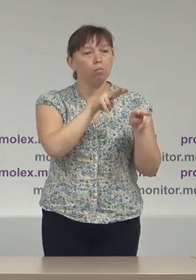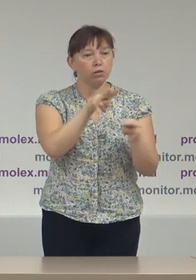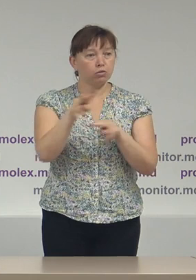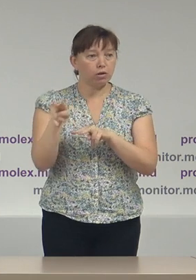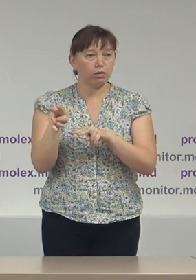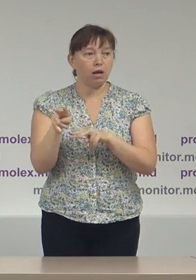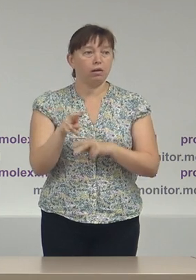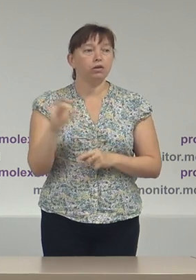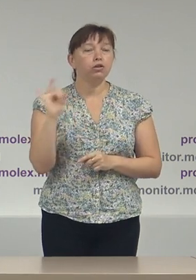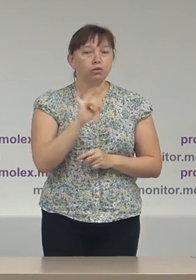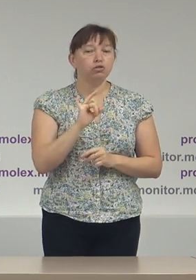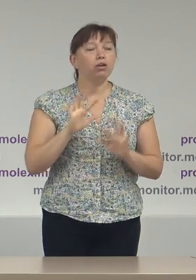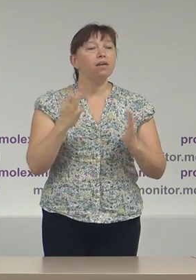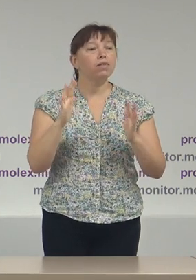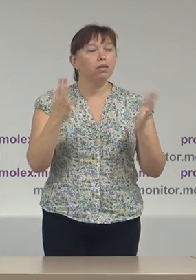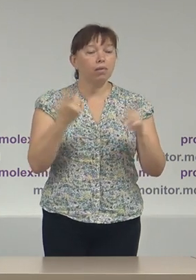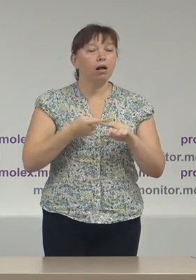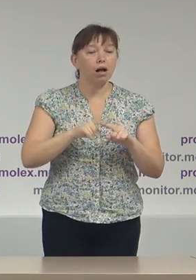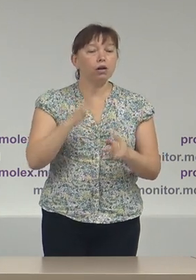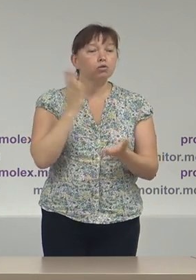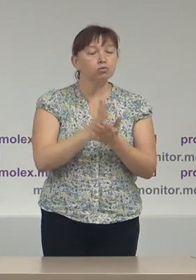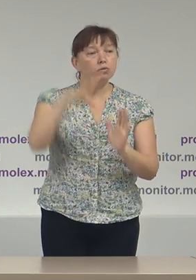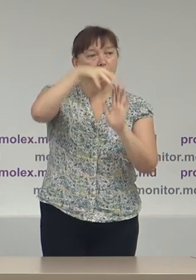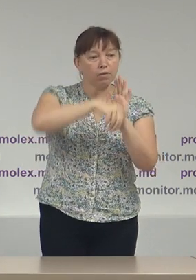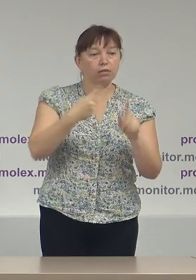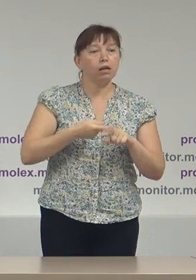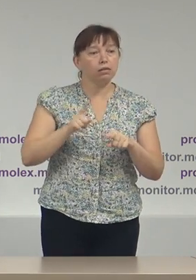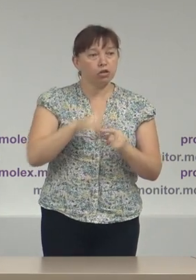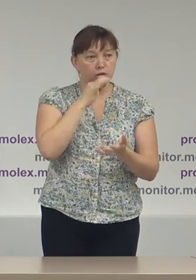și evenimente care sunt reflectate în acest raport.